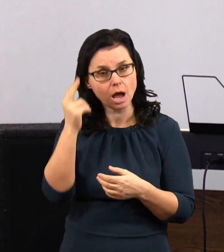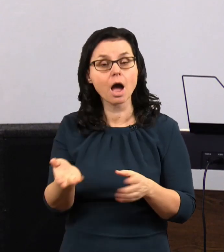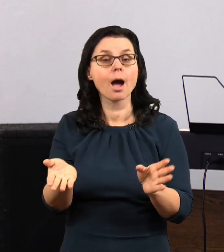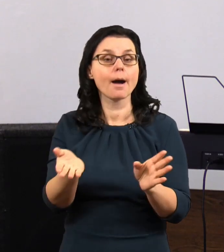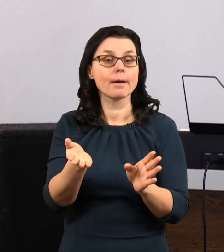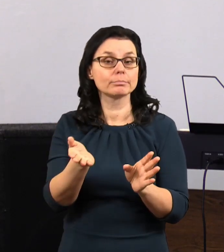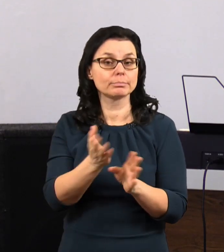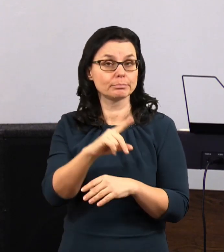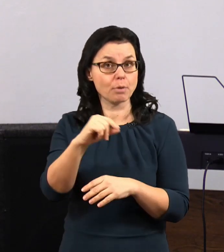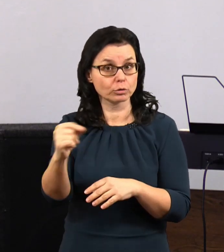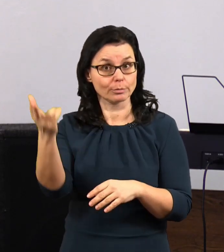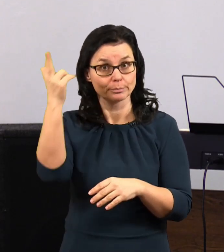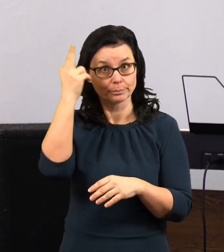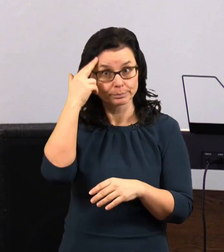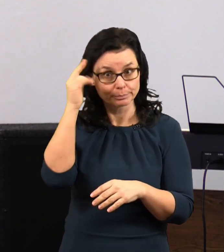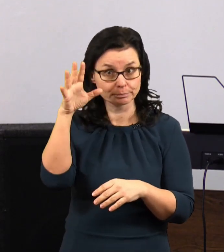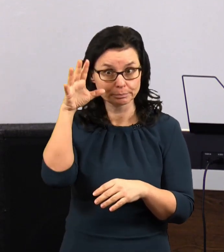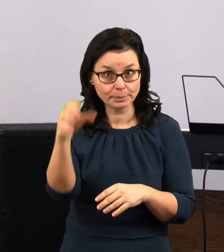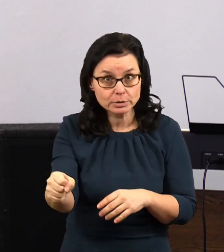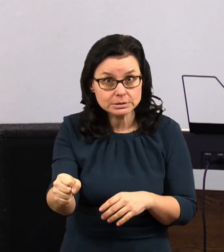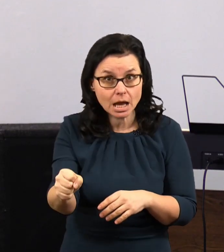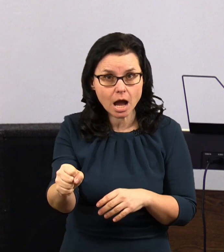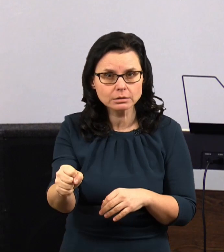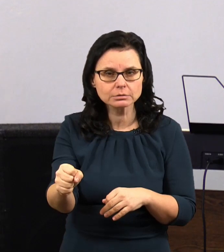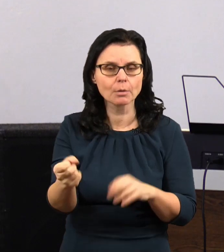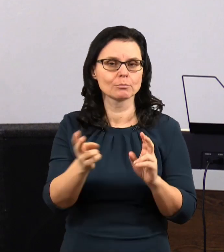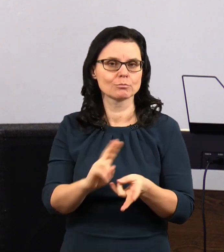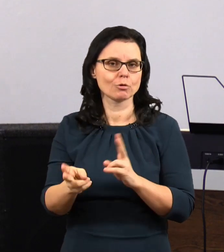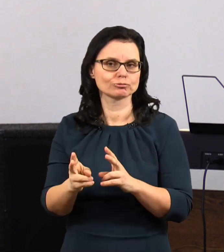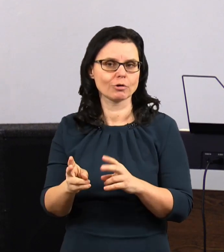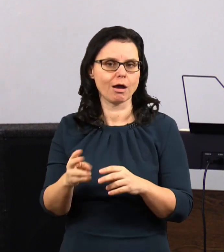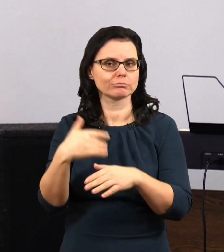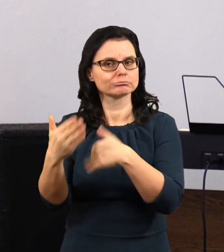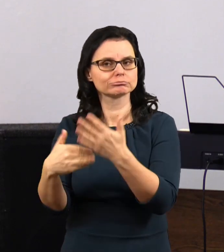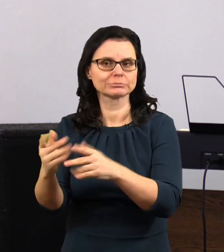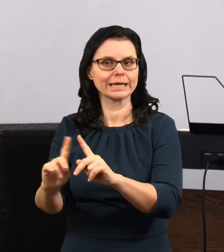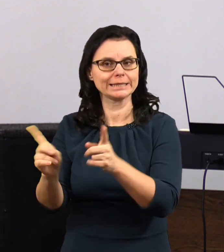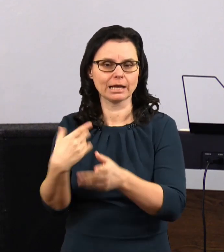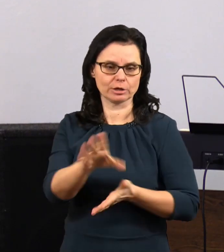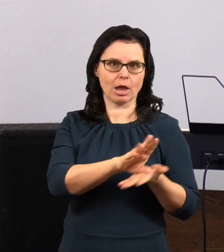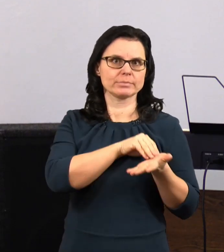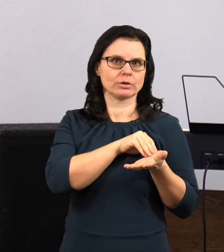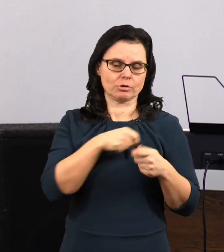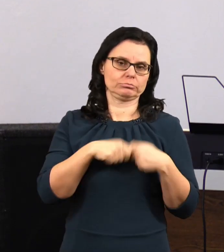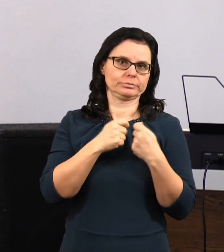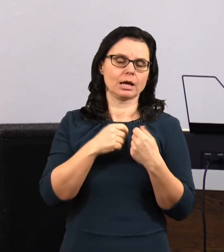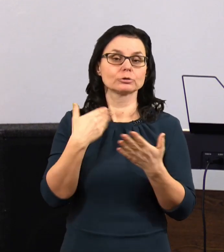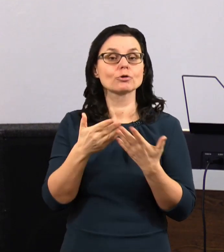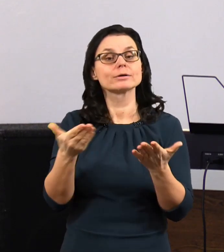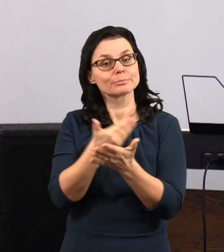ho poznáte, tak zjistíte, že to možná bude jiné než na počátku. Takže to je moje posledství pro vás